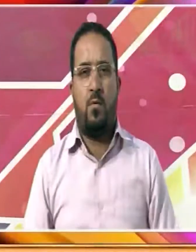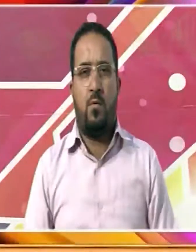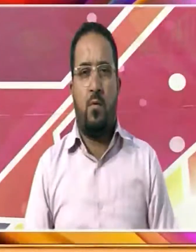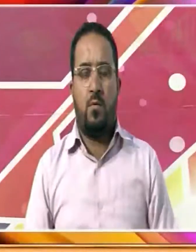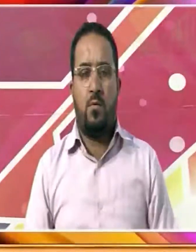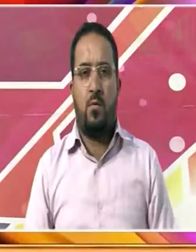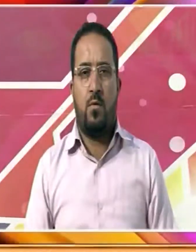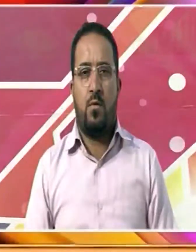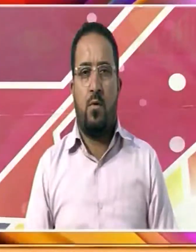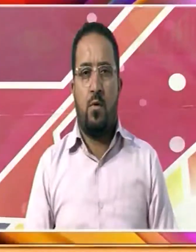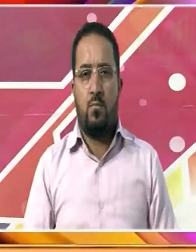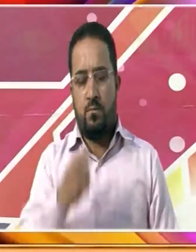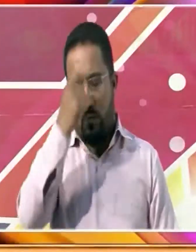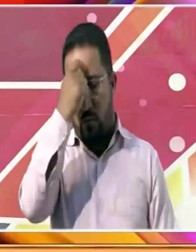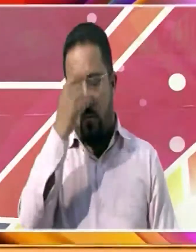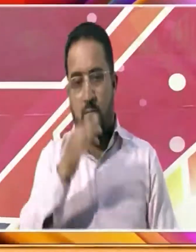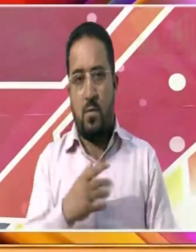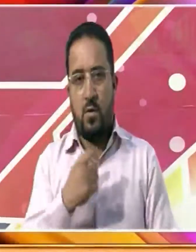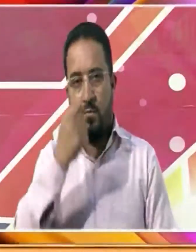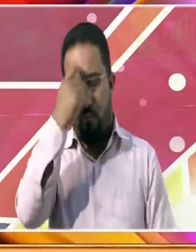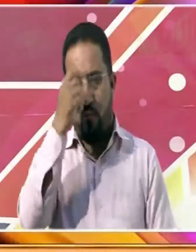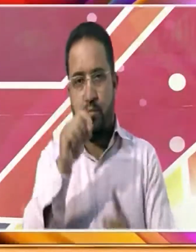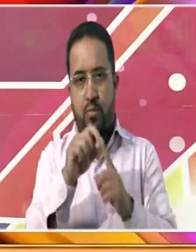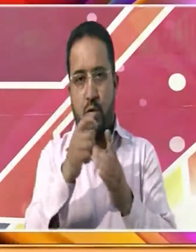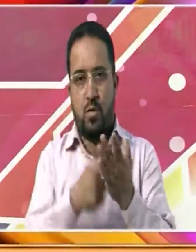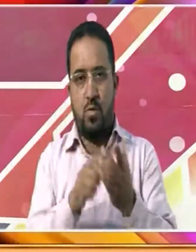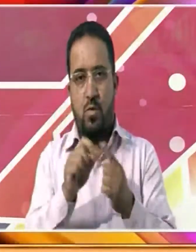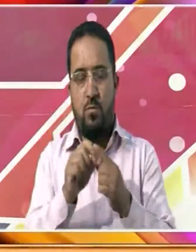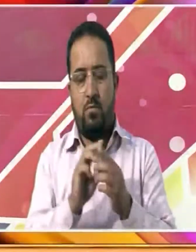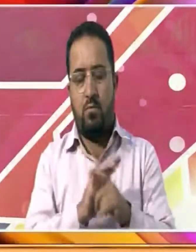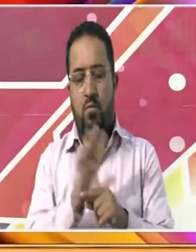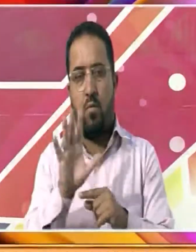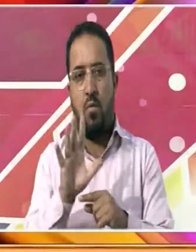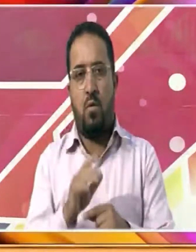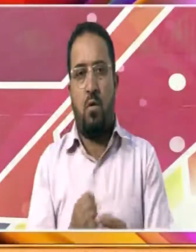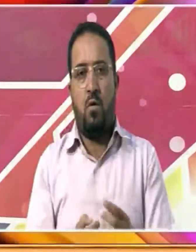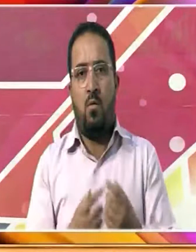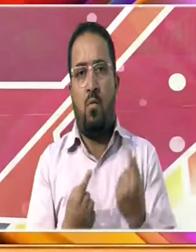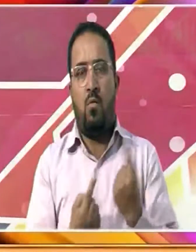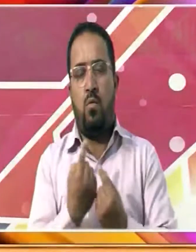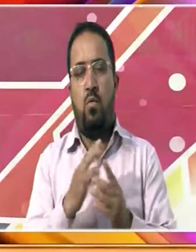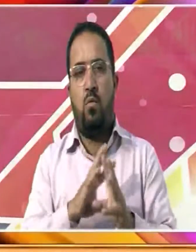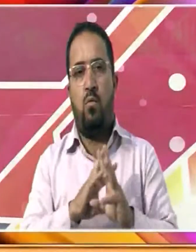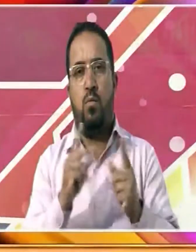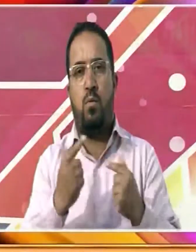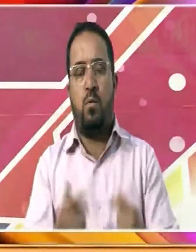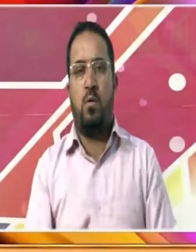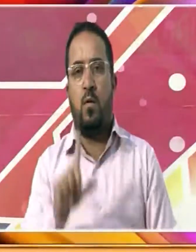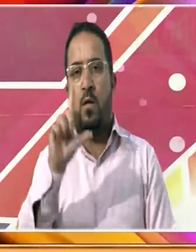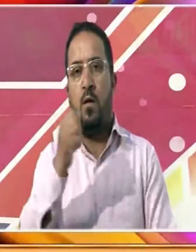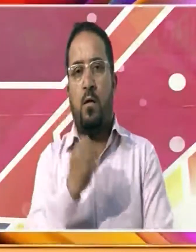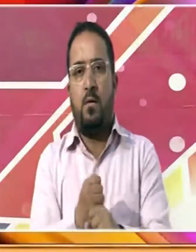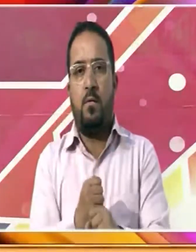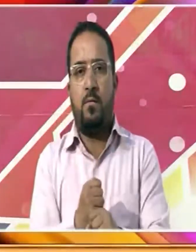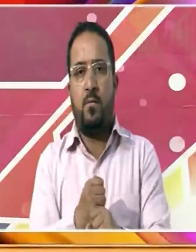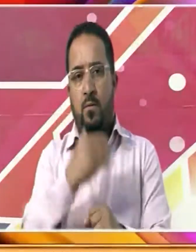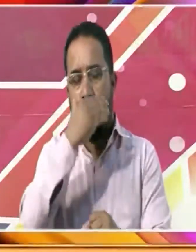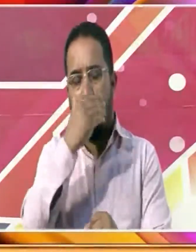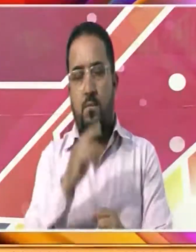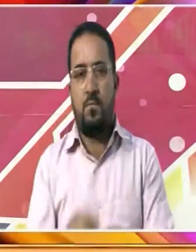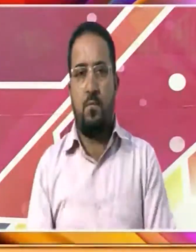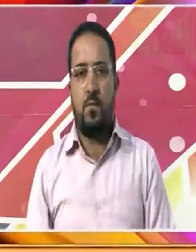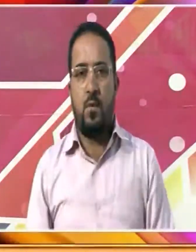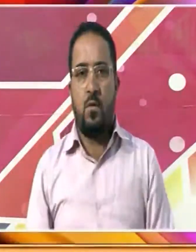اور جس سے سماجی ہم آہنگی کو خطرہ لاحق ہے الگ نے کہا کہ ملٹنٹ